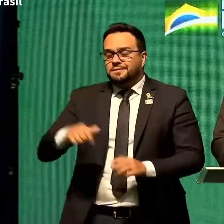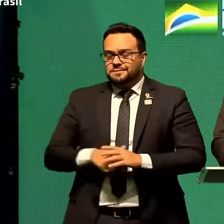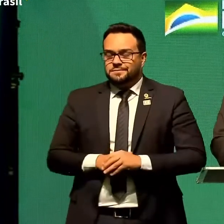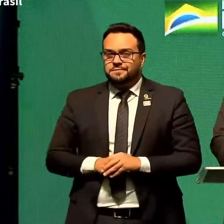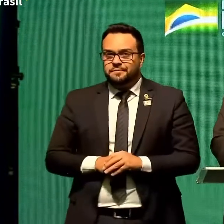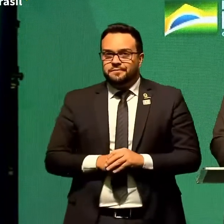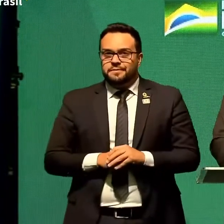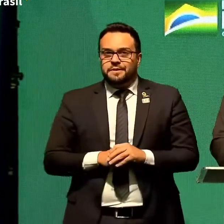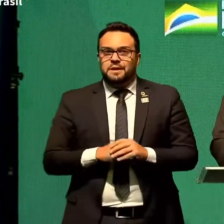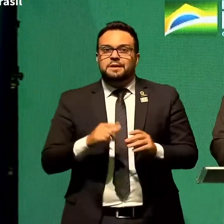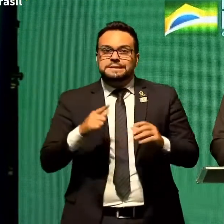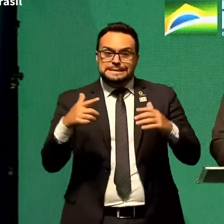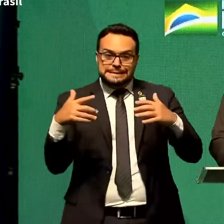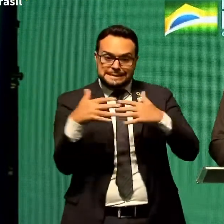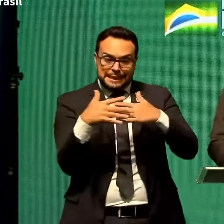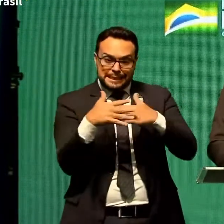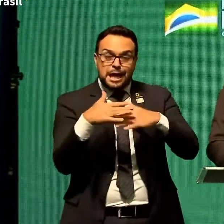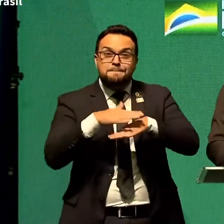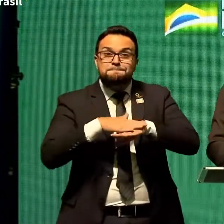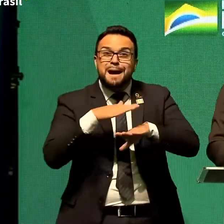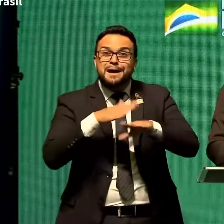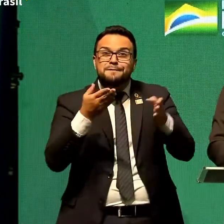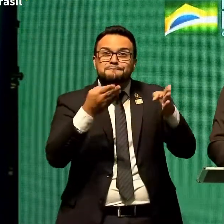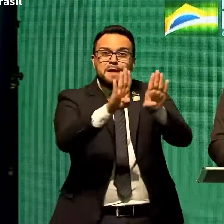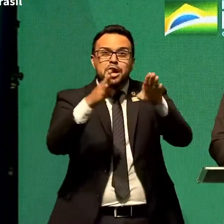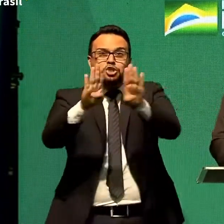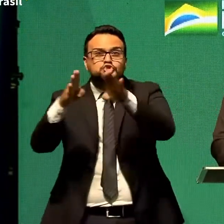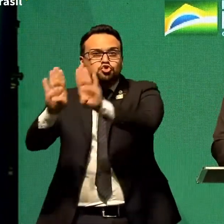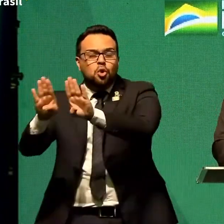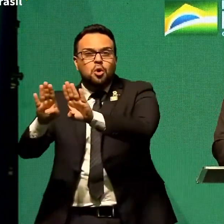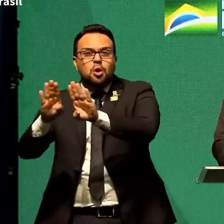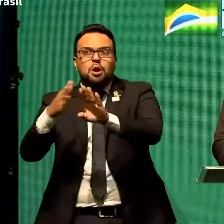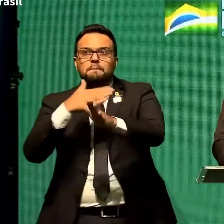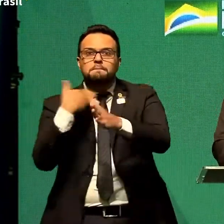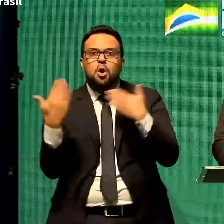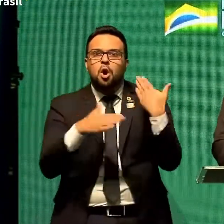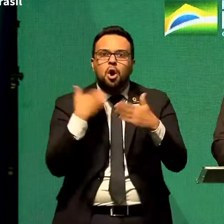cidade onde mais fechou no Brasil onde mais morre gente por um milhão de habitantes